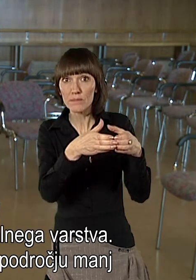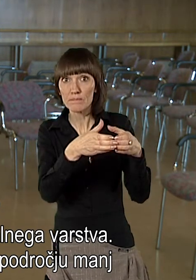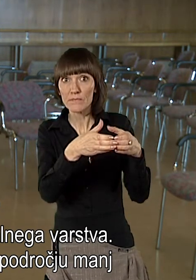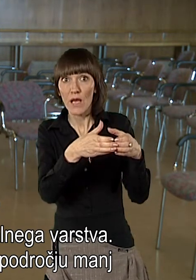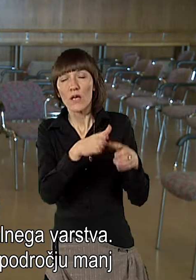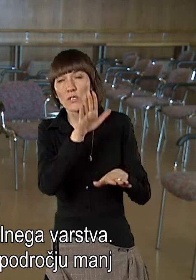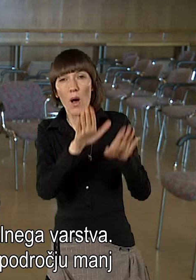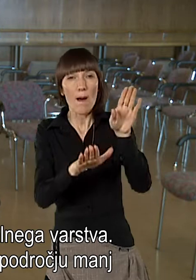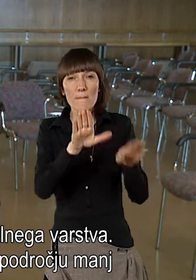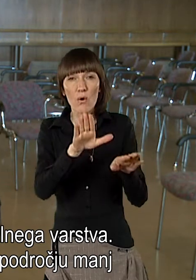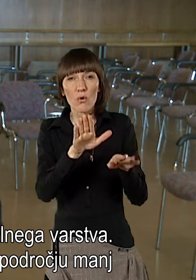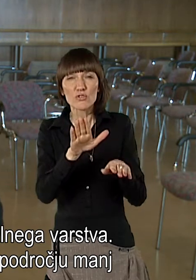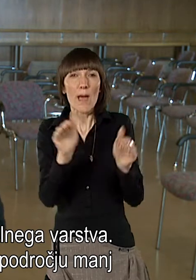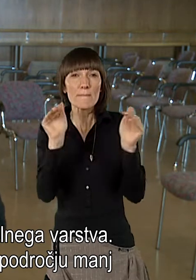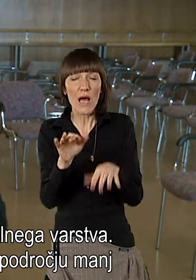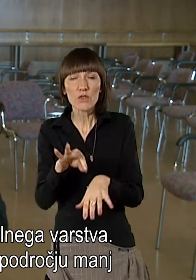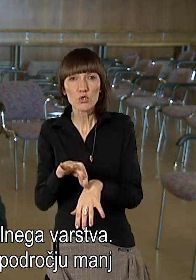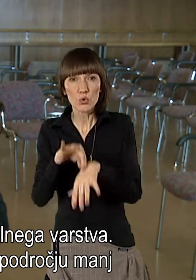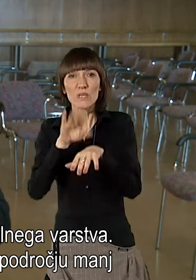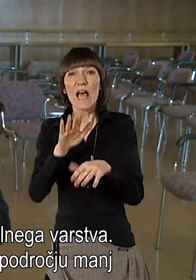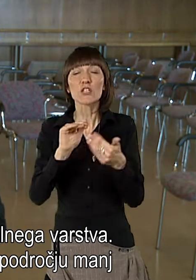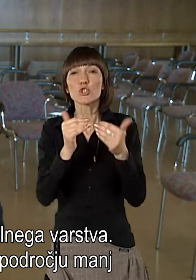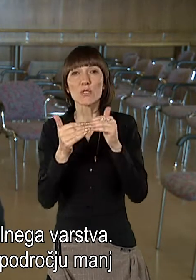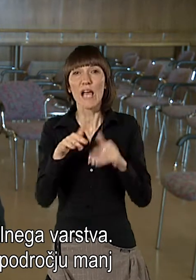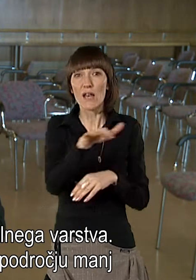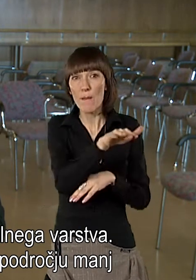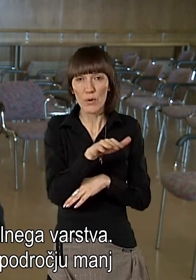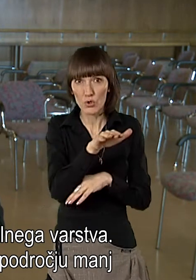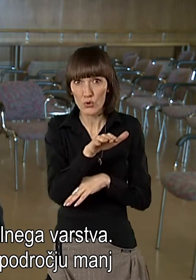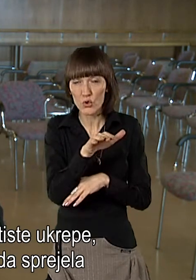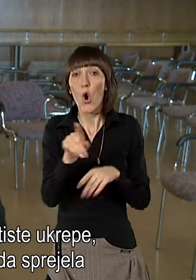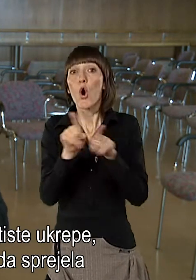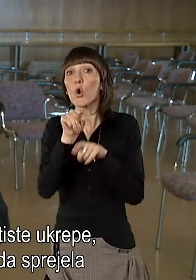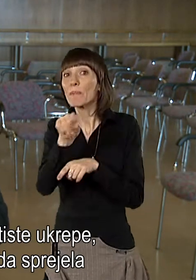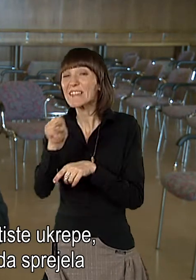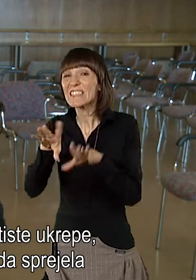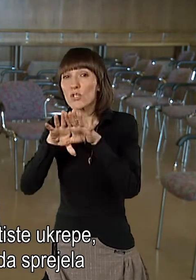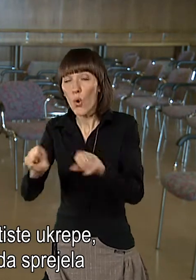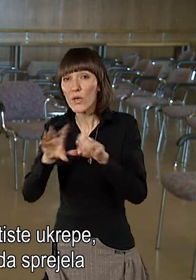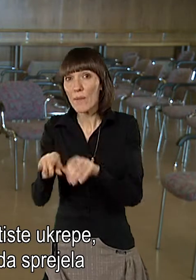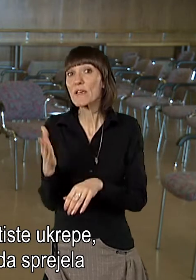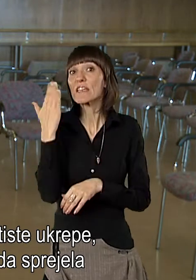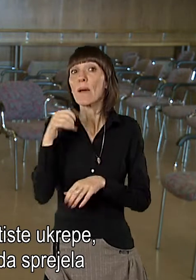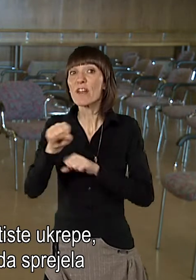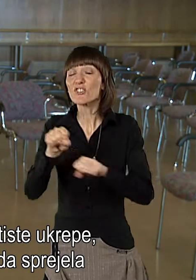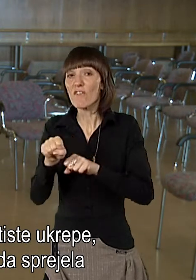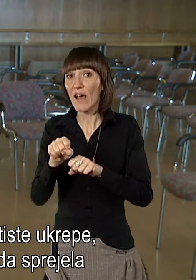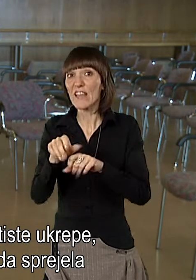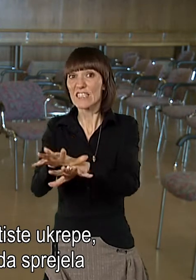glede tega mogoče manj občutil na socijalnem področju Zujf, kot pa tiste ukrepe, ki